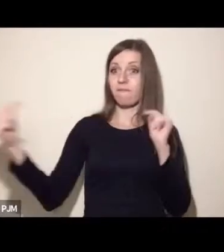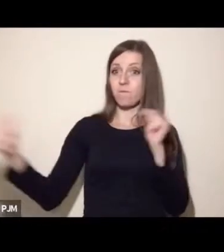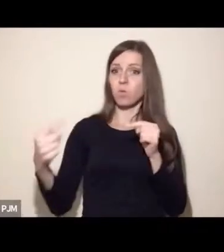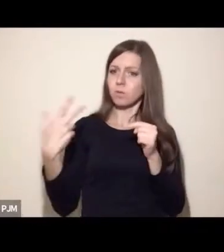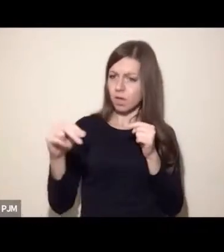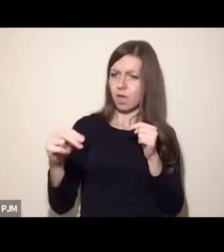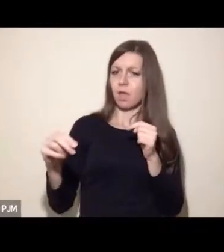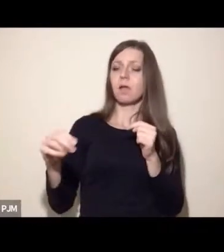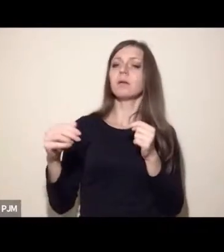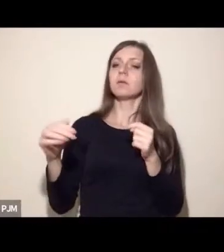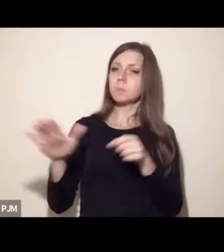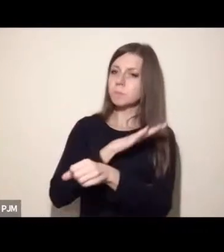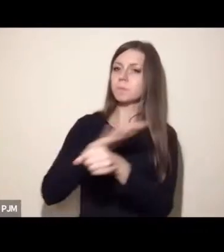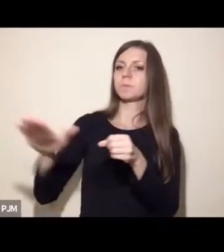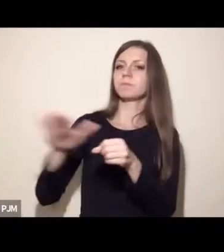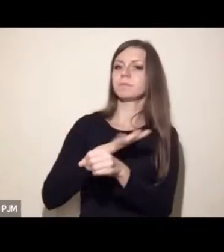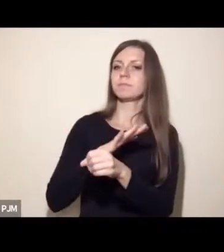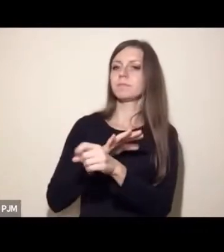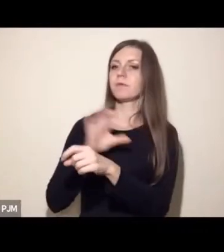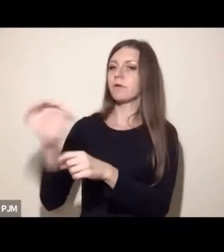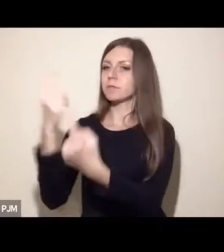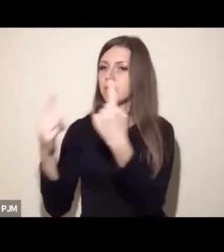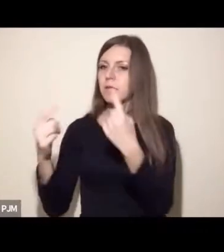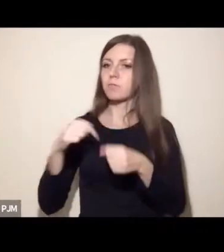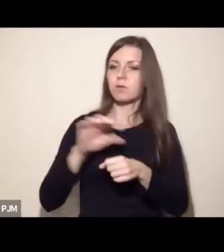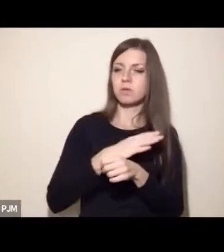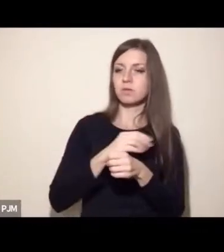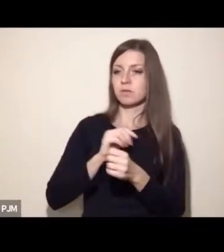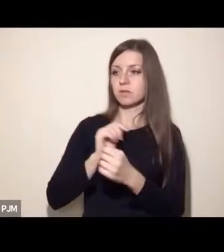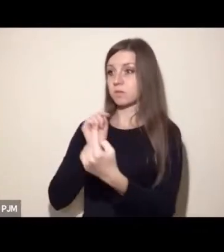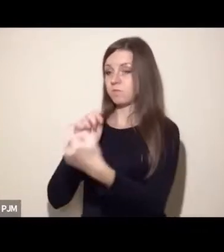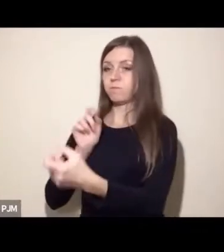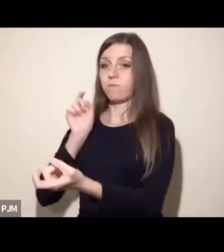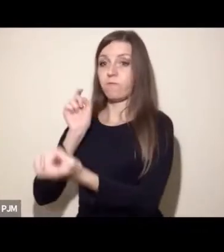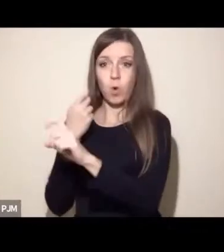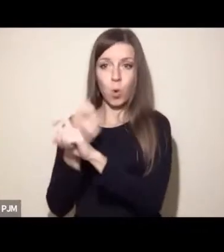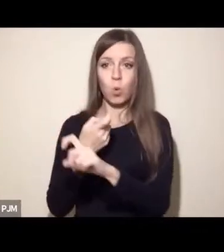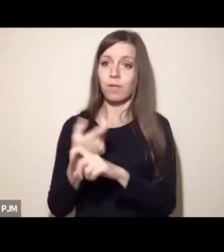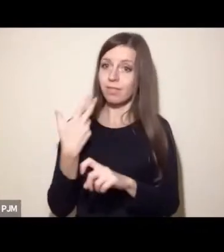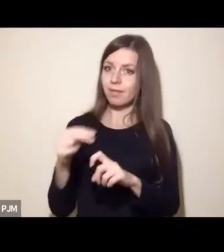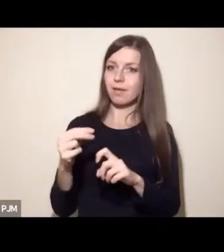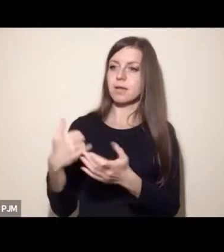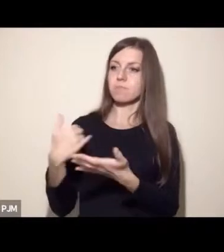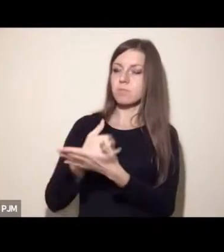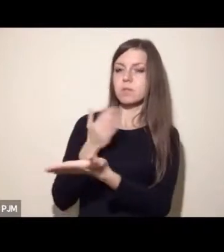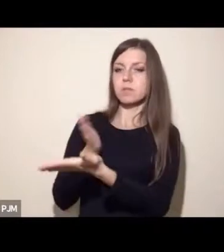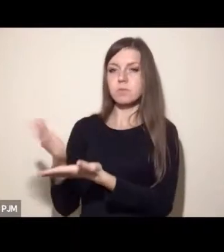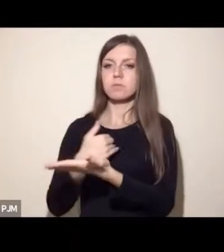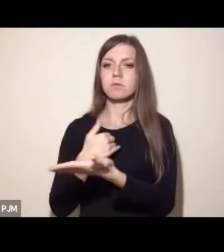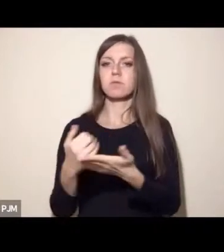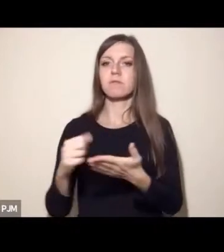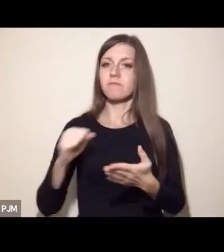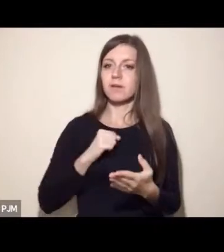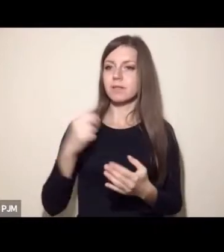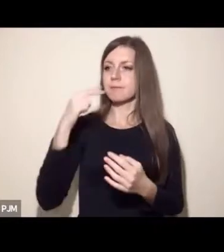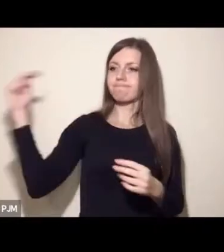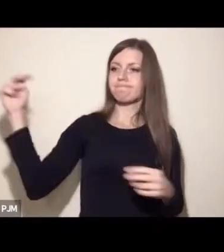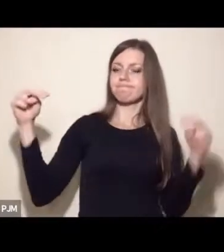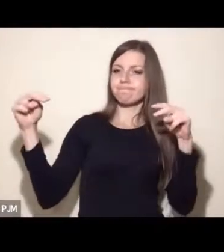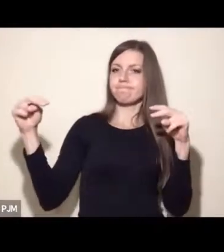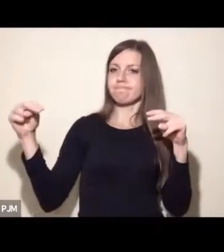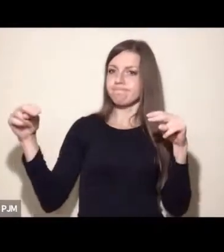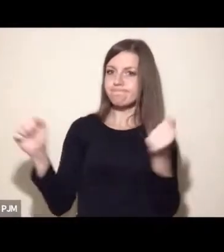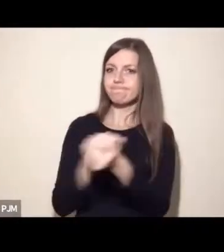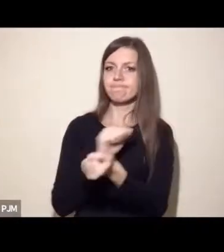jednorodni, żebyśmy się uzupełniali, ale się nie zwalczali, tylko o to, żebyśmy dyskutowali, aż znajdziemy najlepsze rozwiązanie, bo no pewnie jest